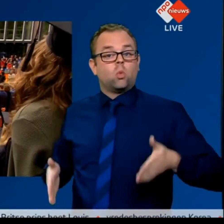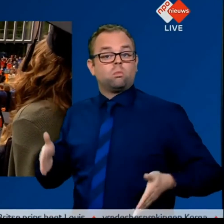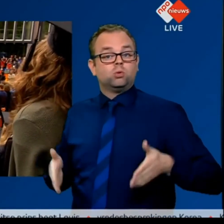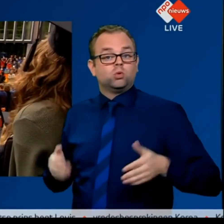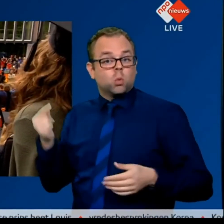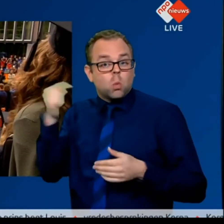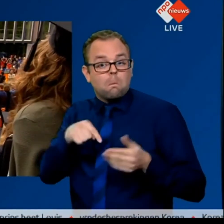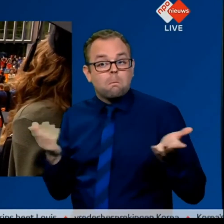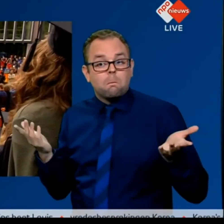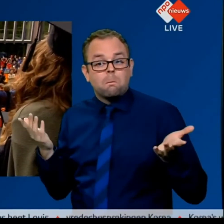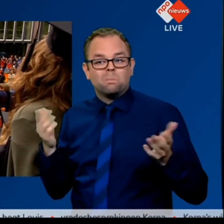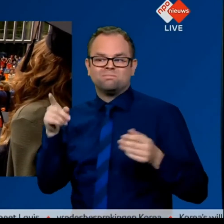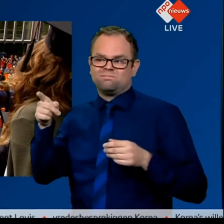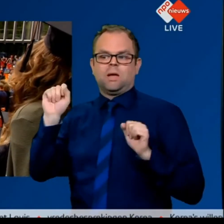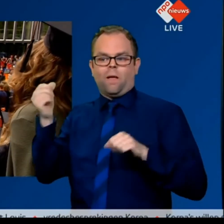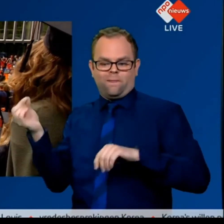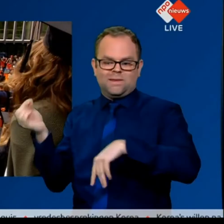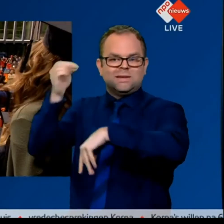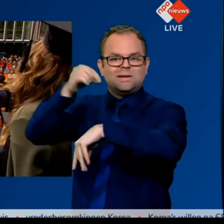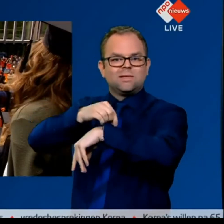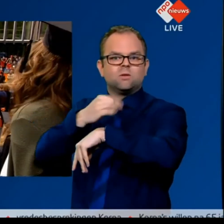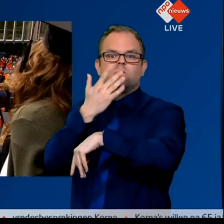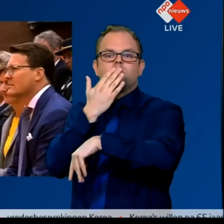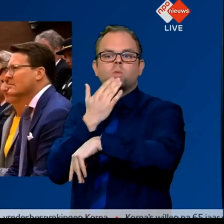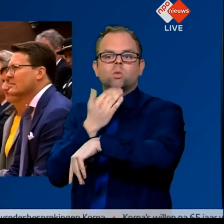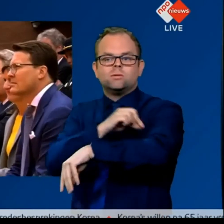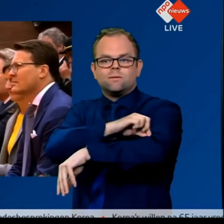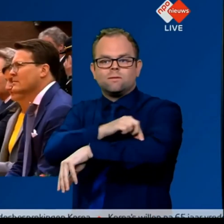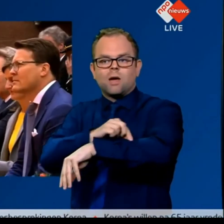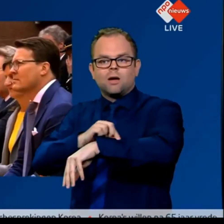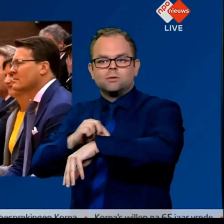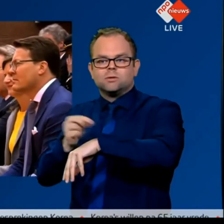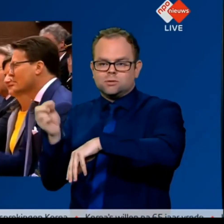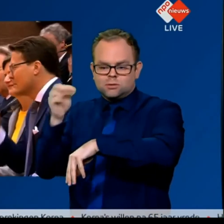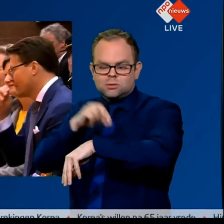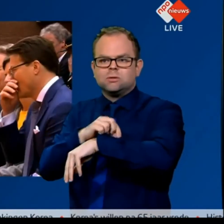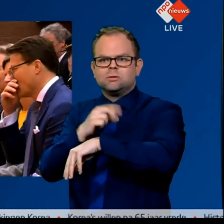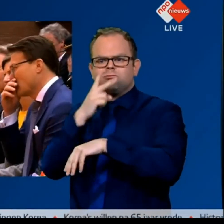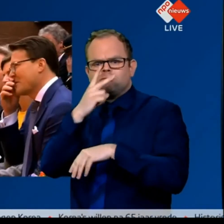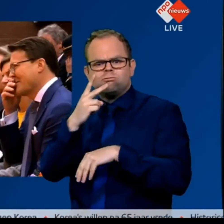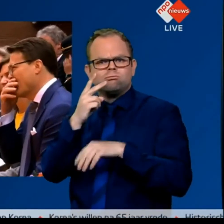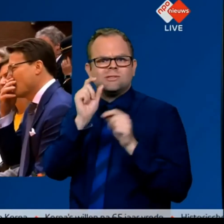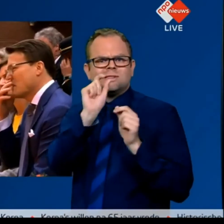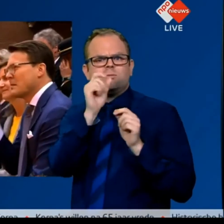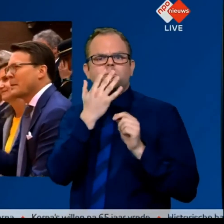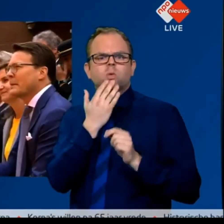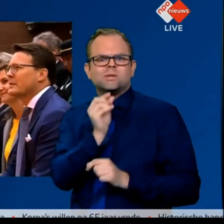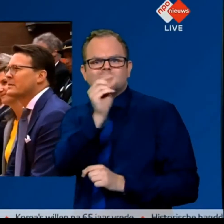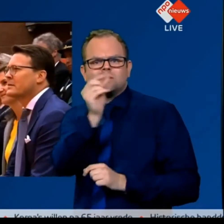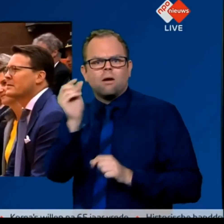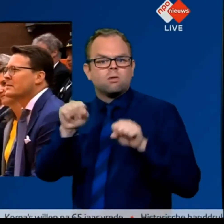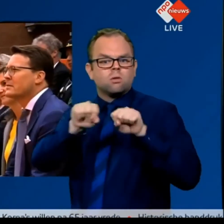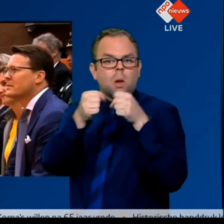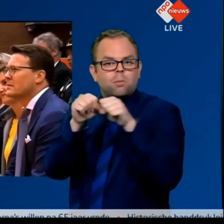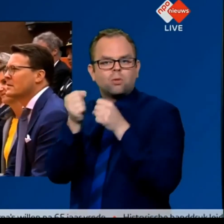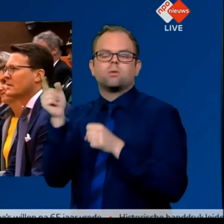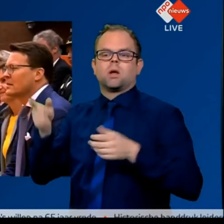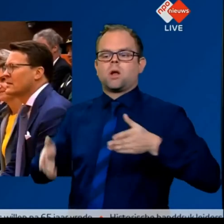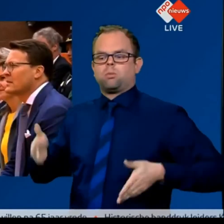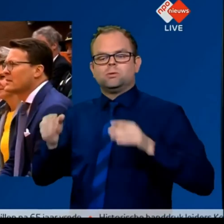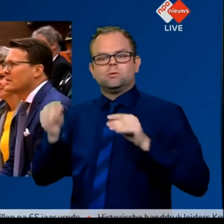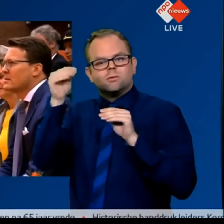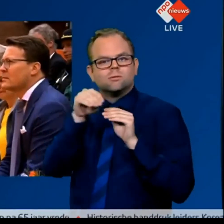cel. Er wordt een reparatie uitgevoerd. Of een geneesmiddel met grote precisie op het plekje gebracht